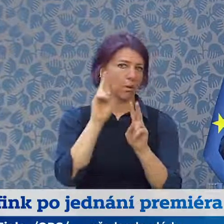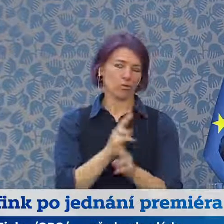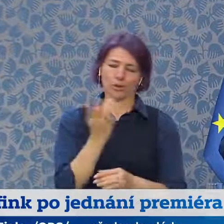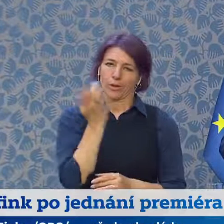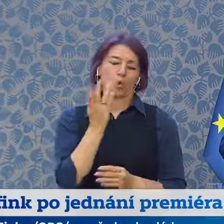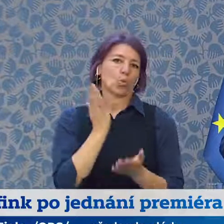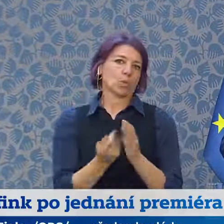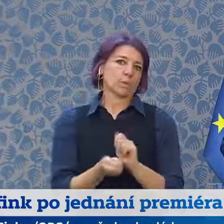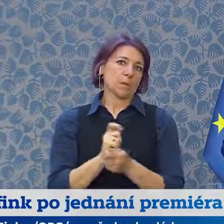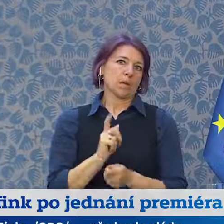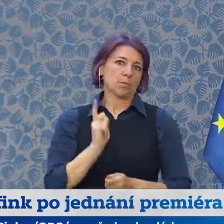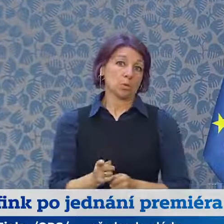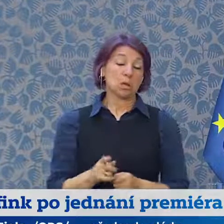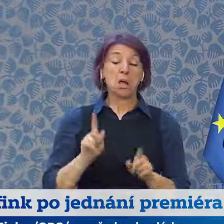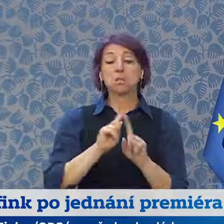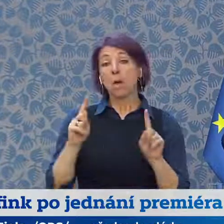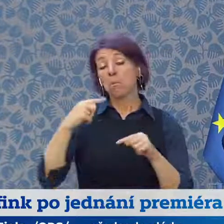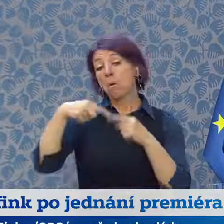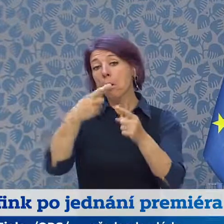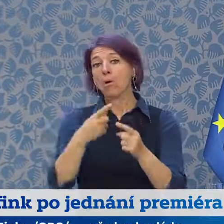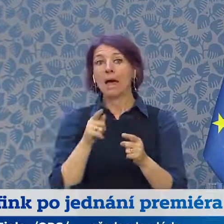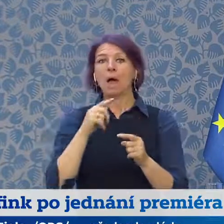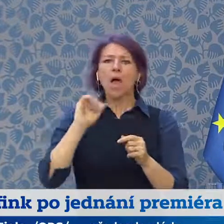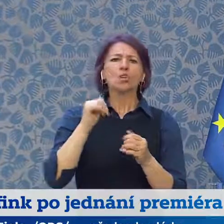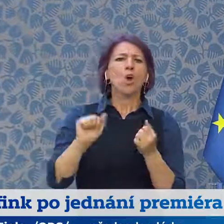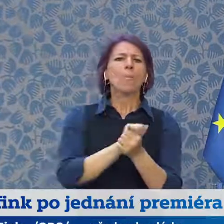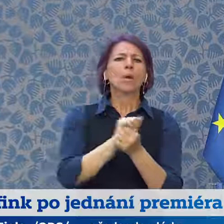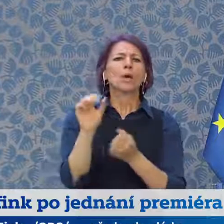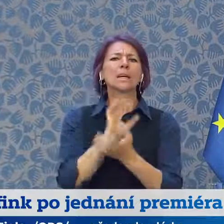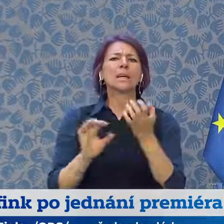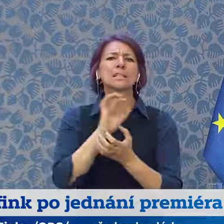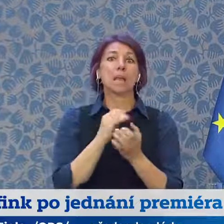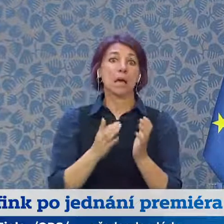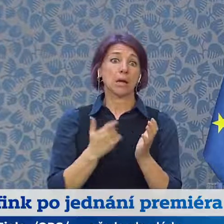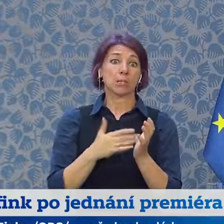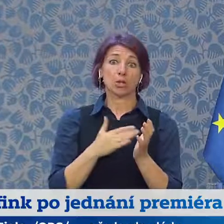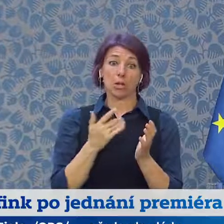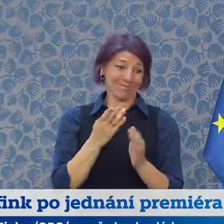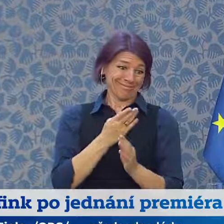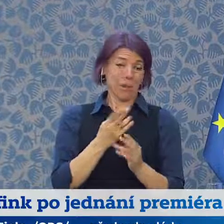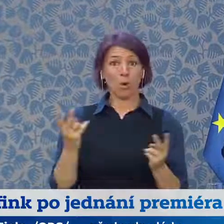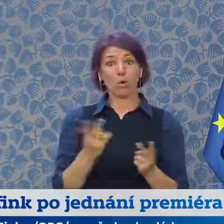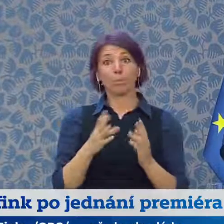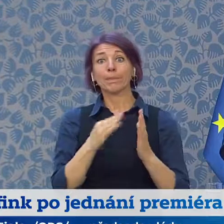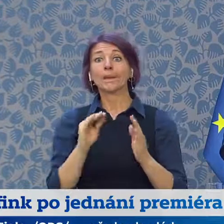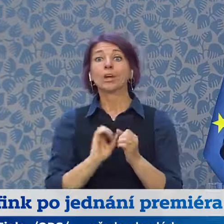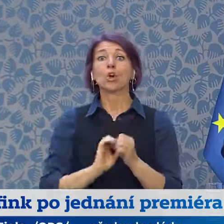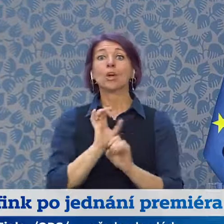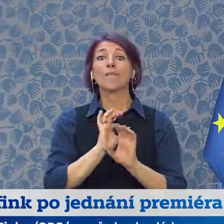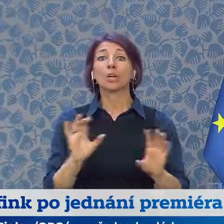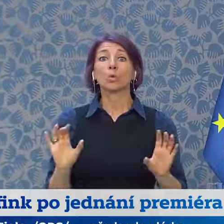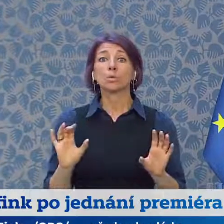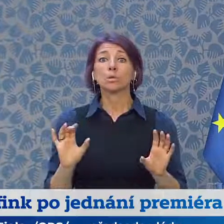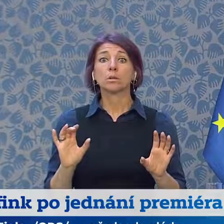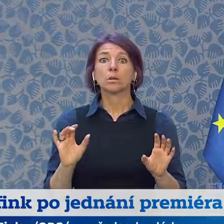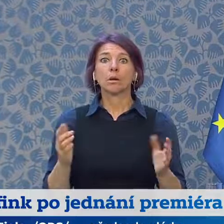podobné mezinárodní krizi, jakou třeba způsobil covid, budeme v některých oblastech